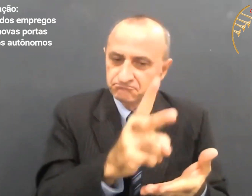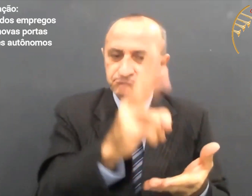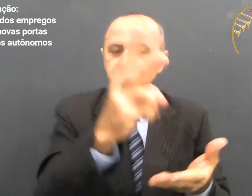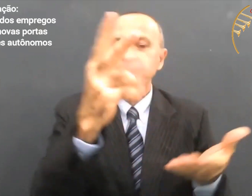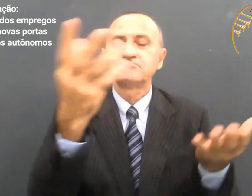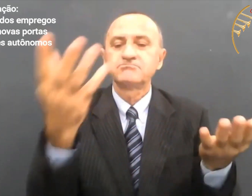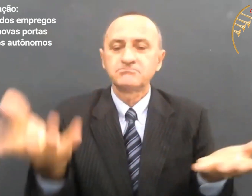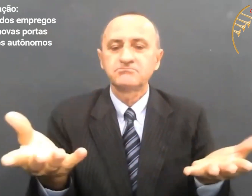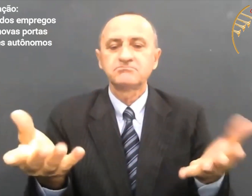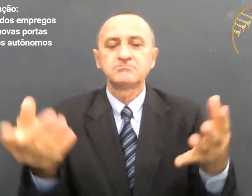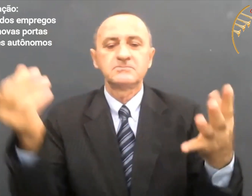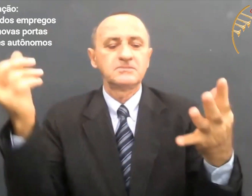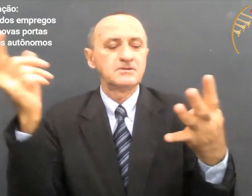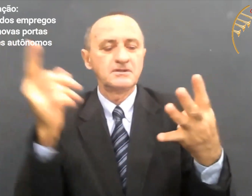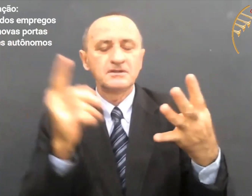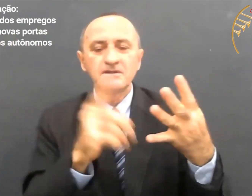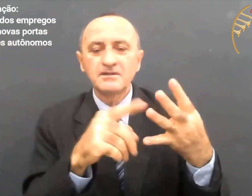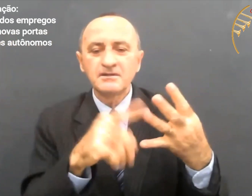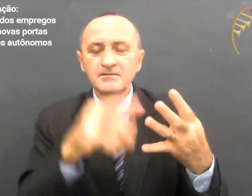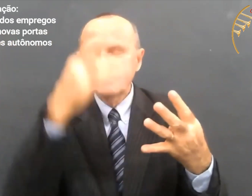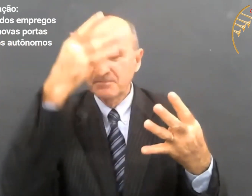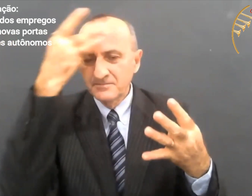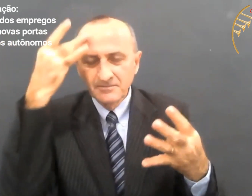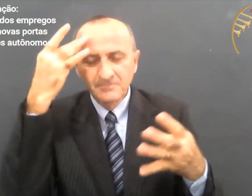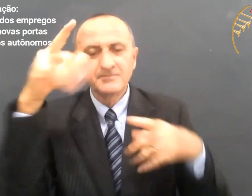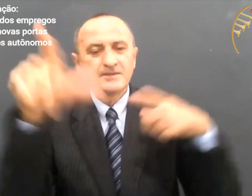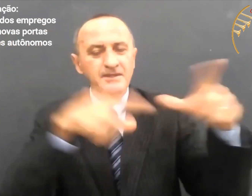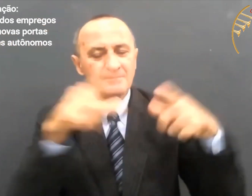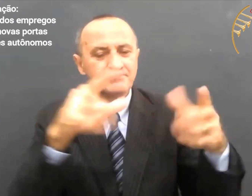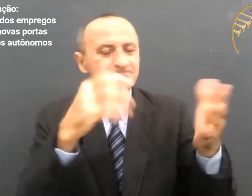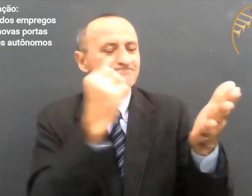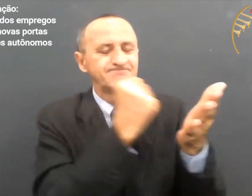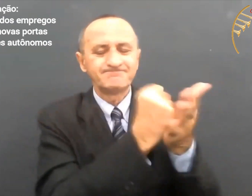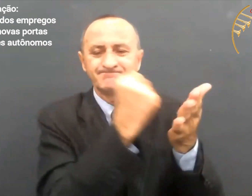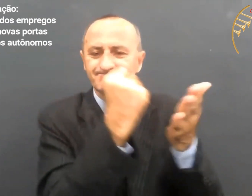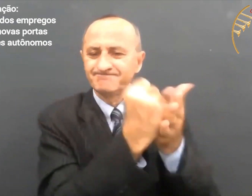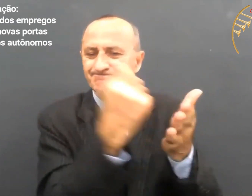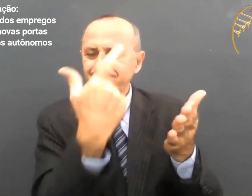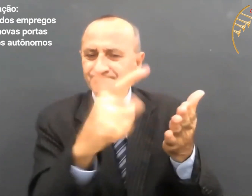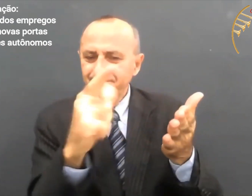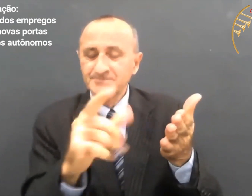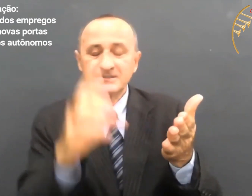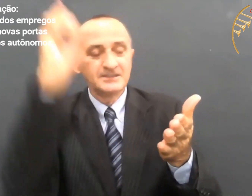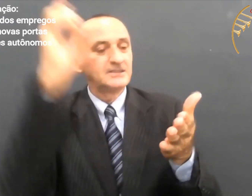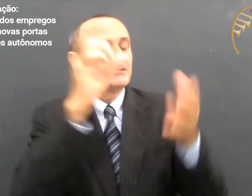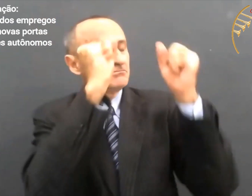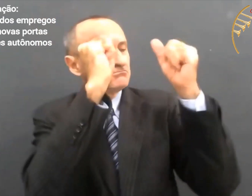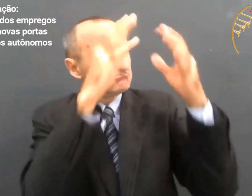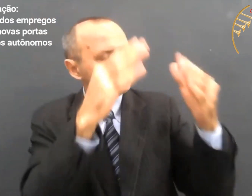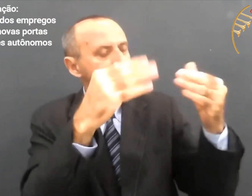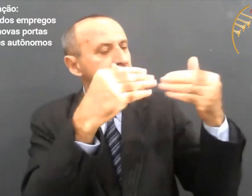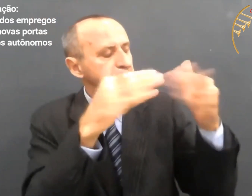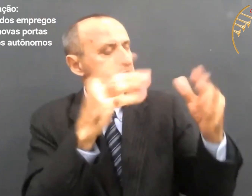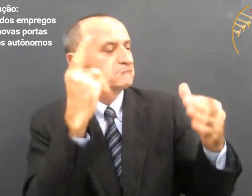abertura de novas portas de trabalho. E também pelos trabalhadores que são autônomos, profissionais